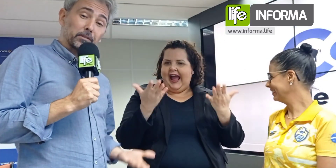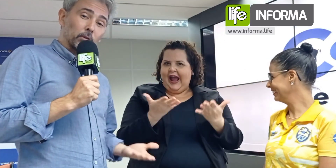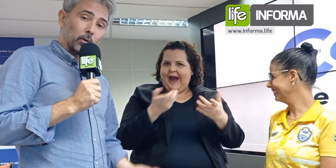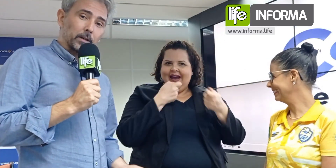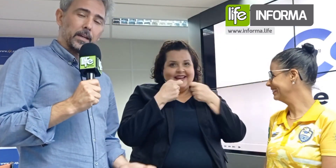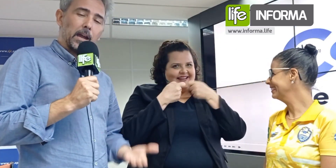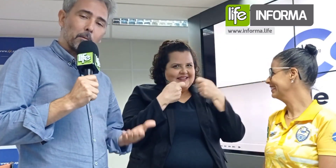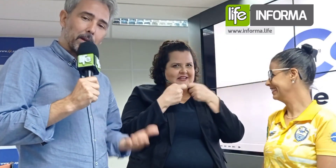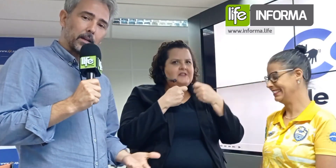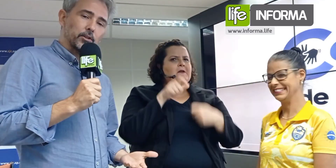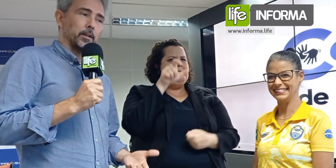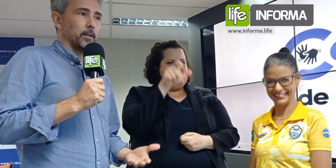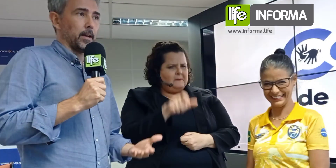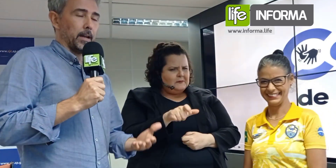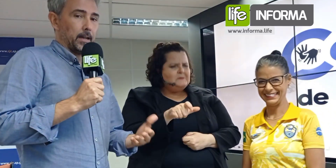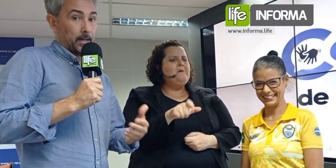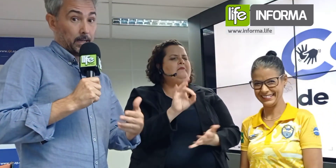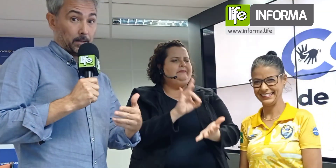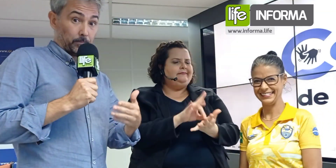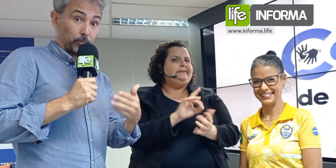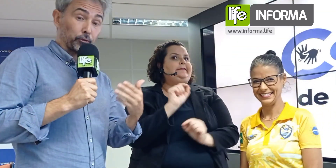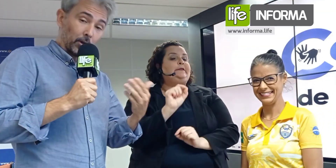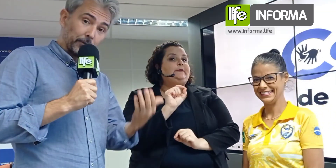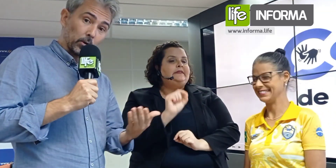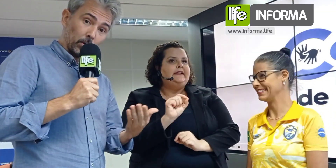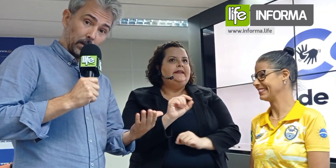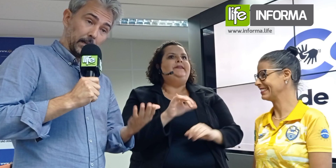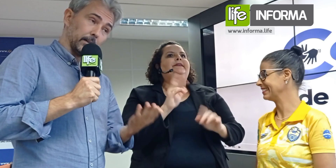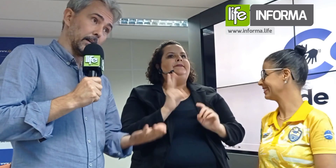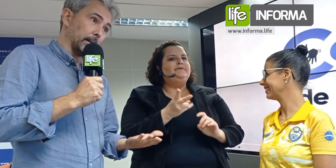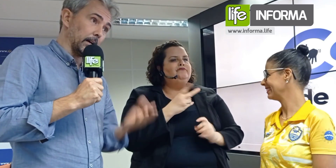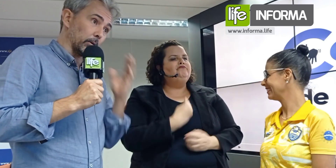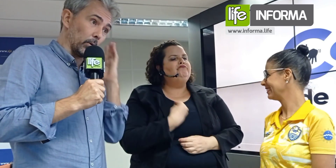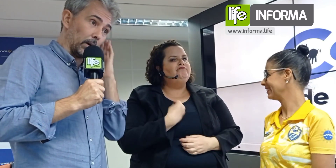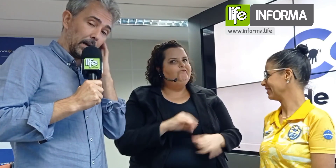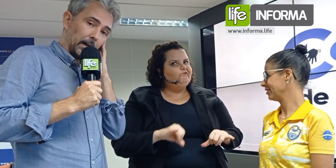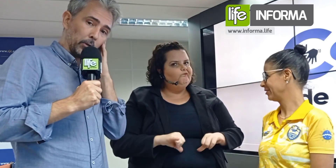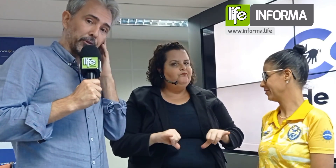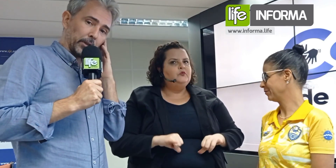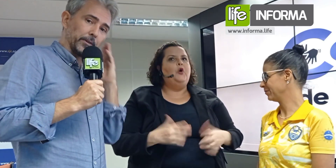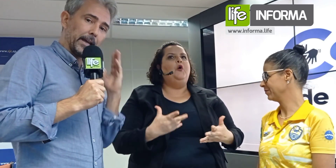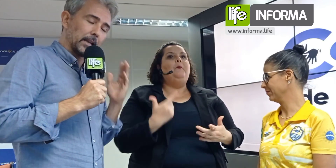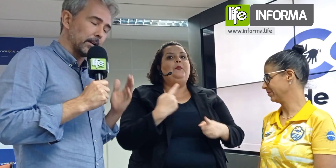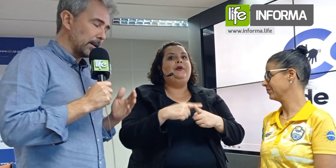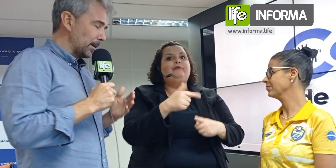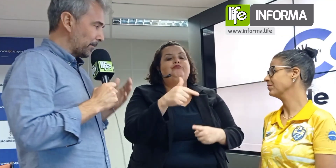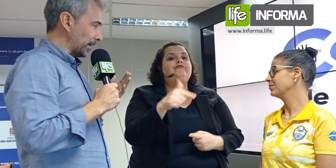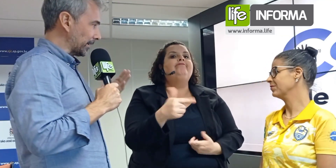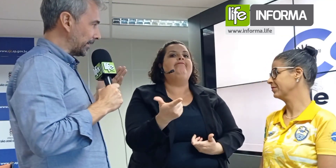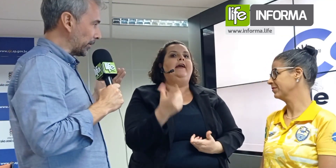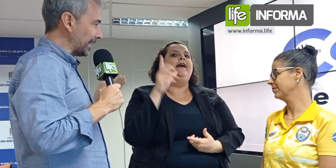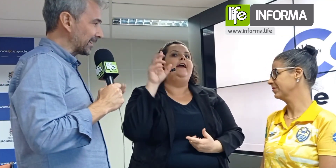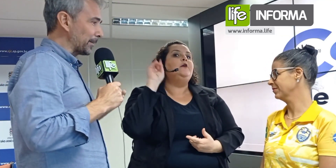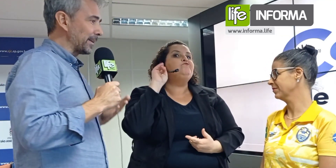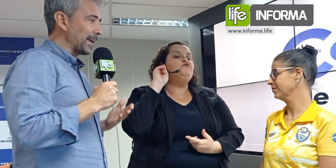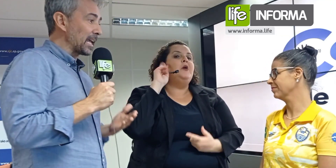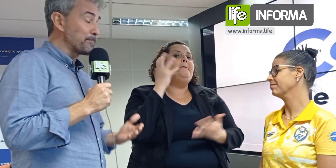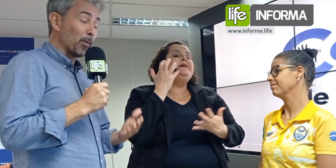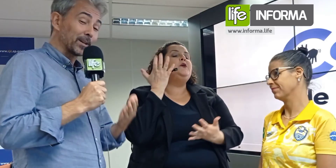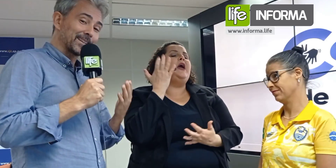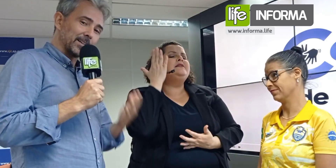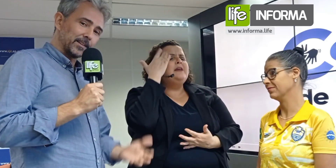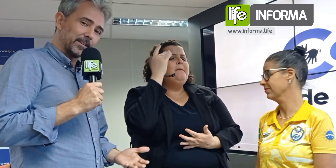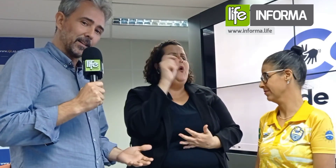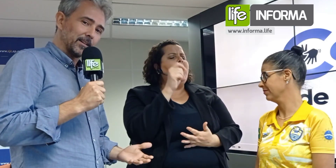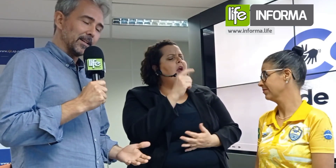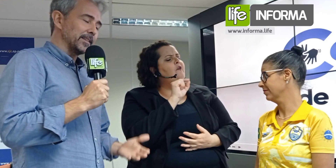entrevistar uma pessoa que realmente sofre com a audição dela, mas aqui eu queria saber dela